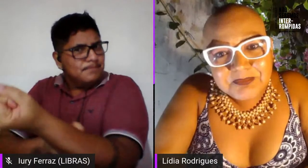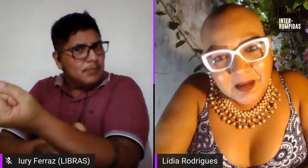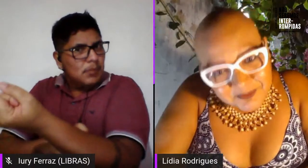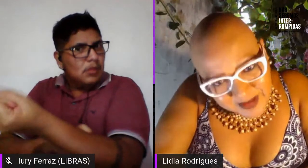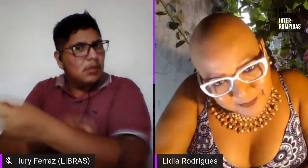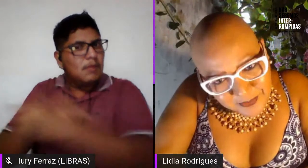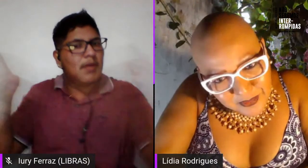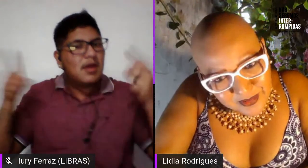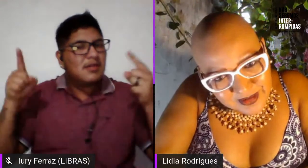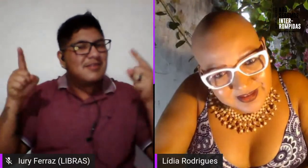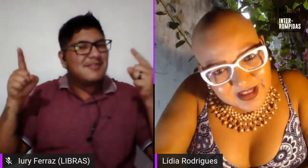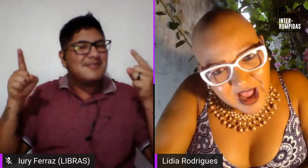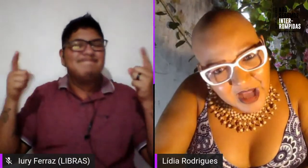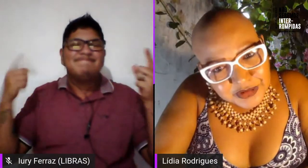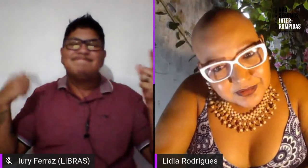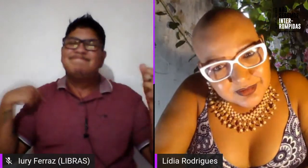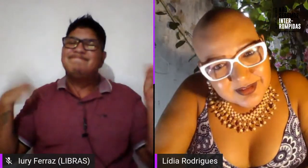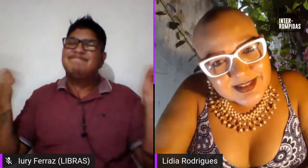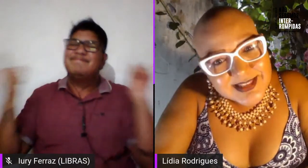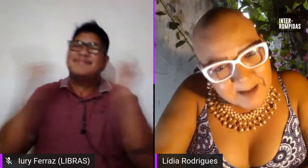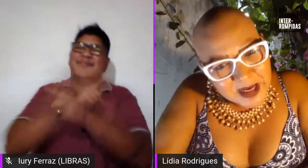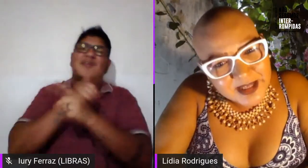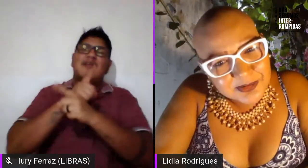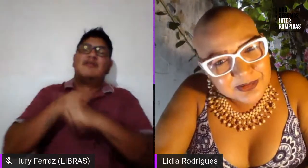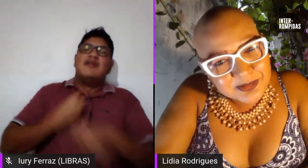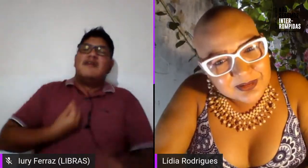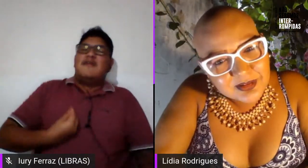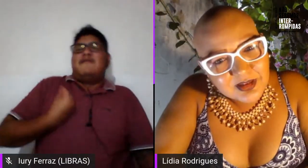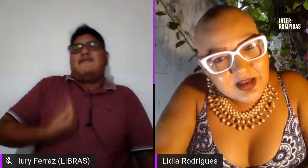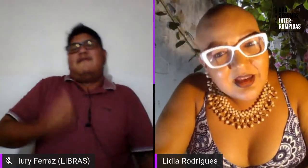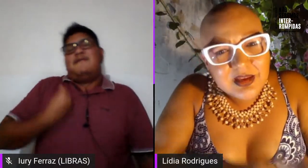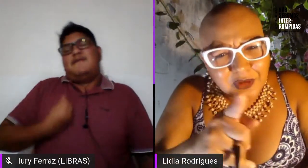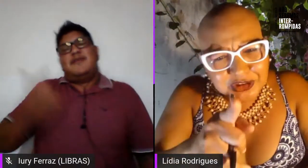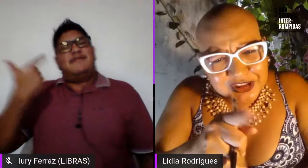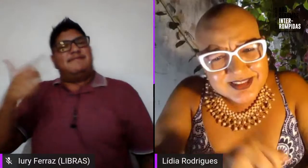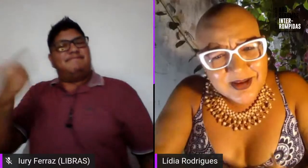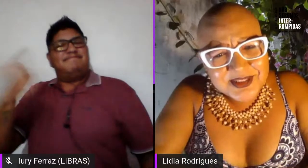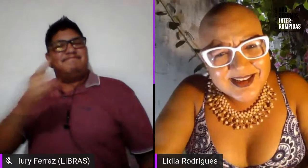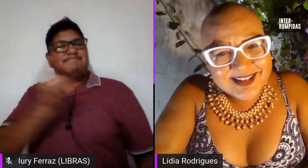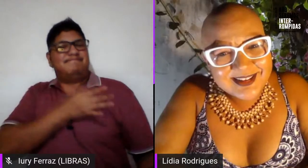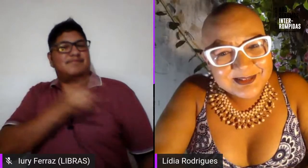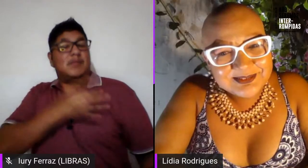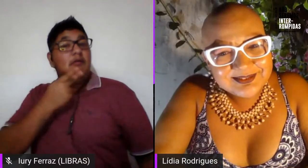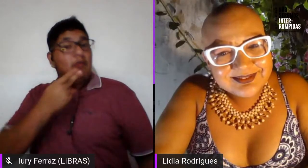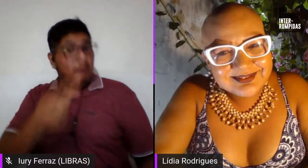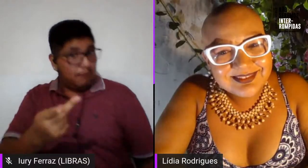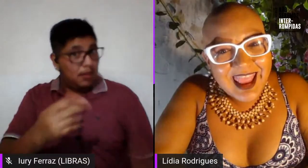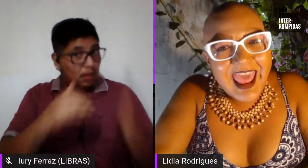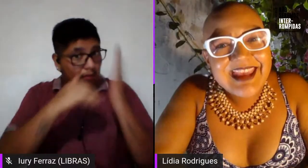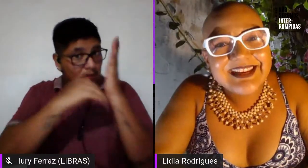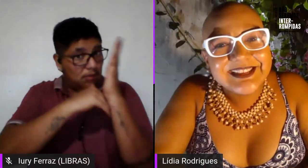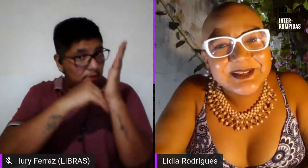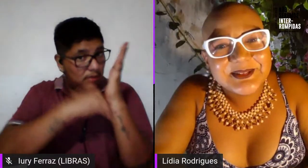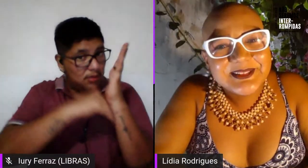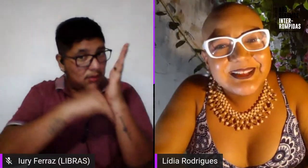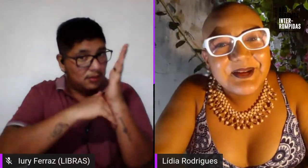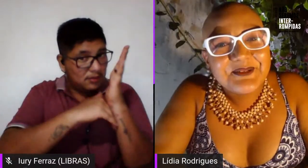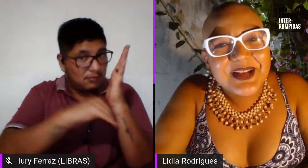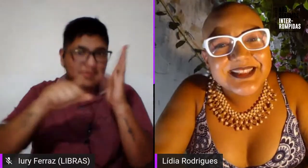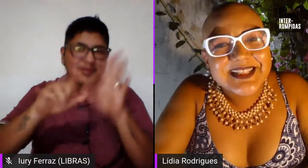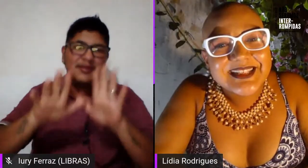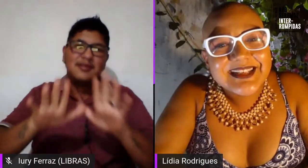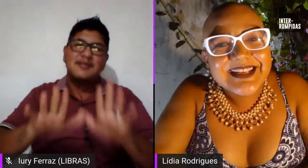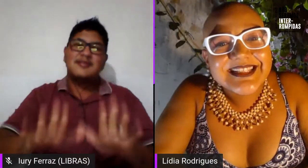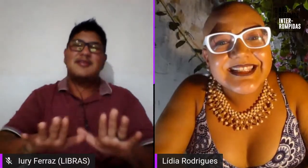disso vivo e ajo sem medo e vou te dizer um segredo é isso